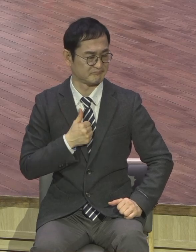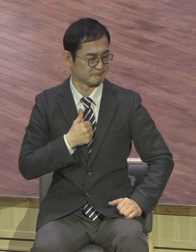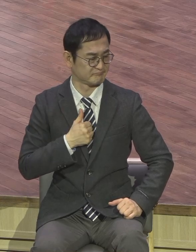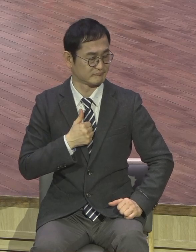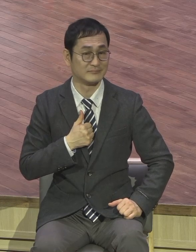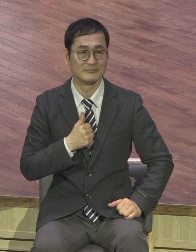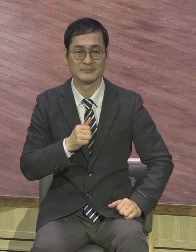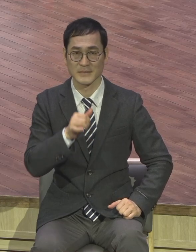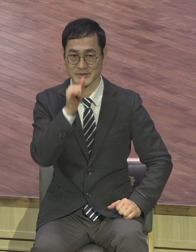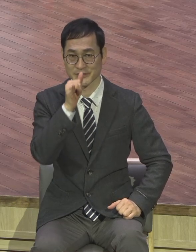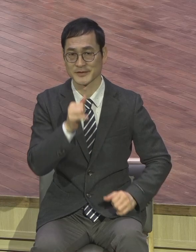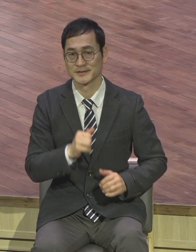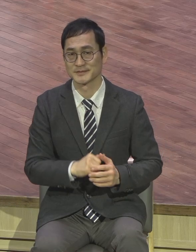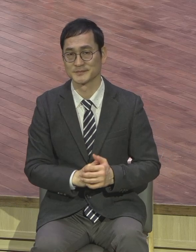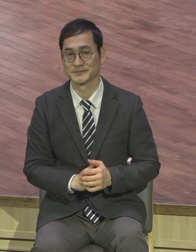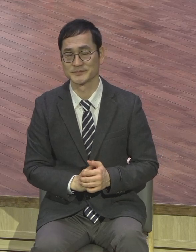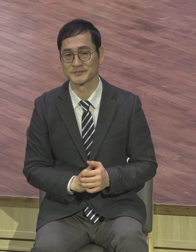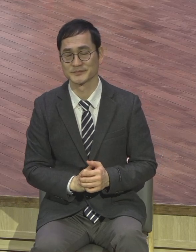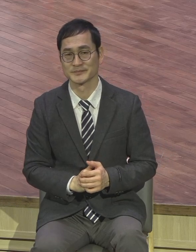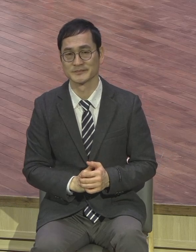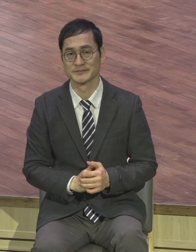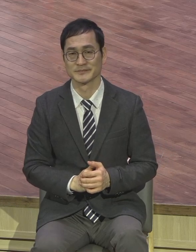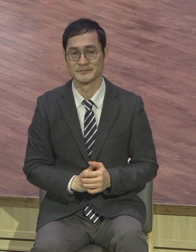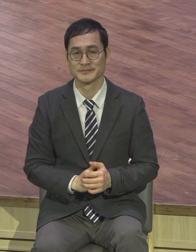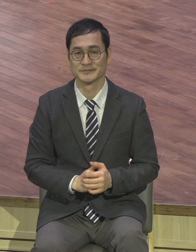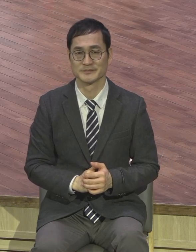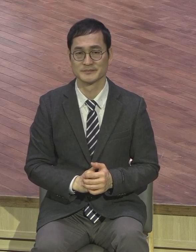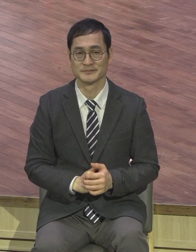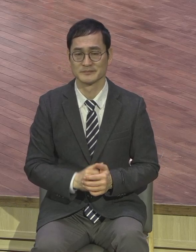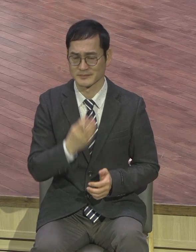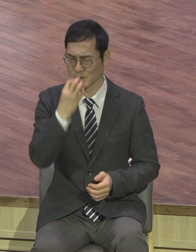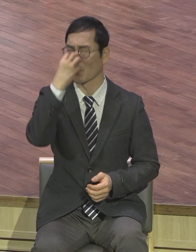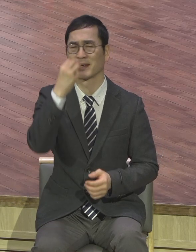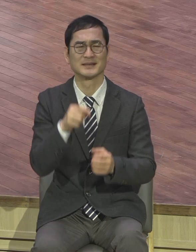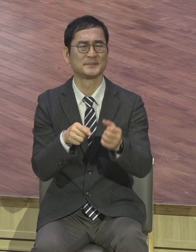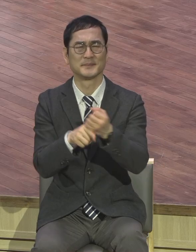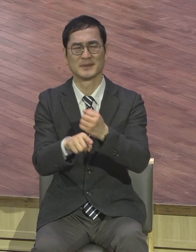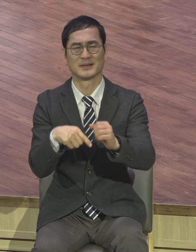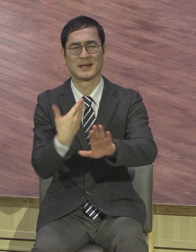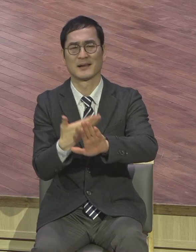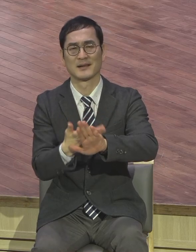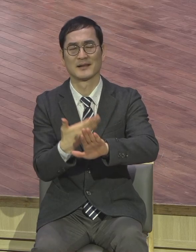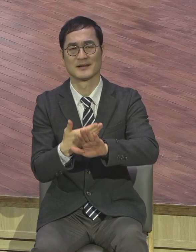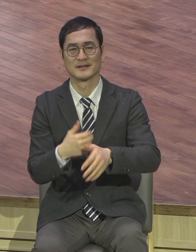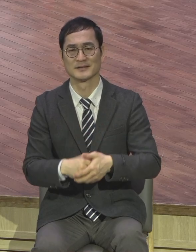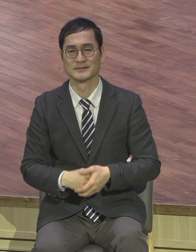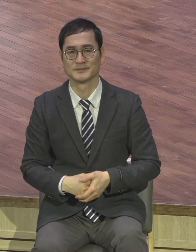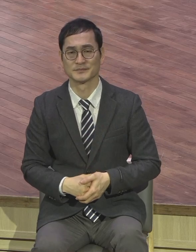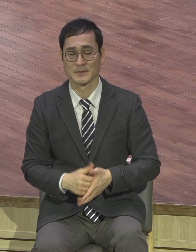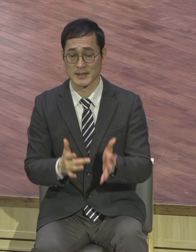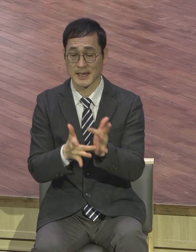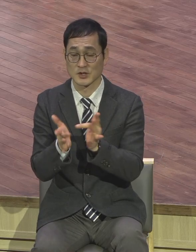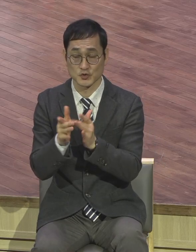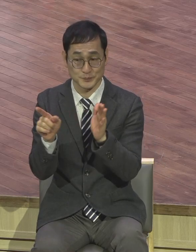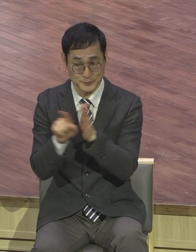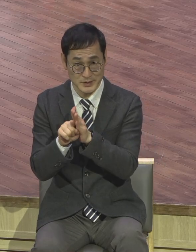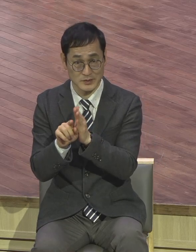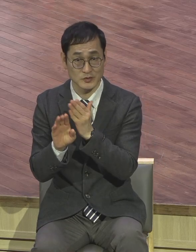금방 지란 말이 아닙니다. 교만 하란 말이 아닙니다. 여러분도 예수 믿고 나서 나만큼